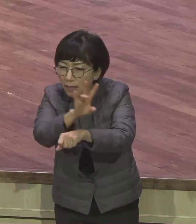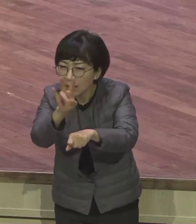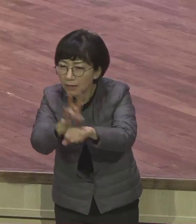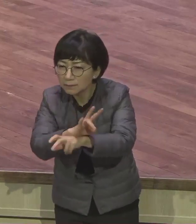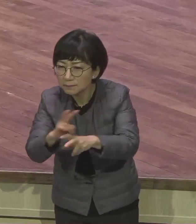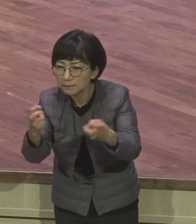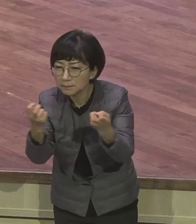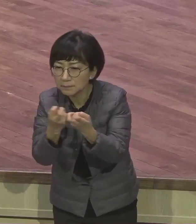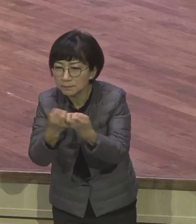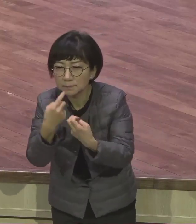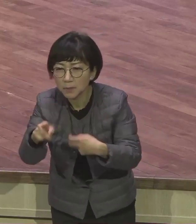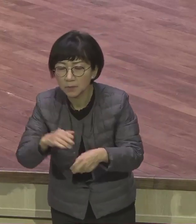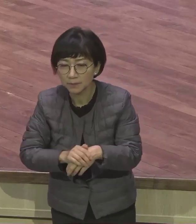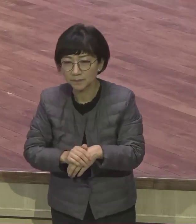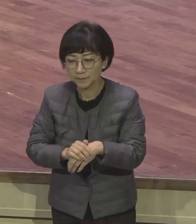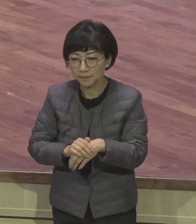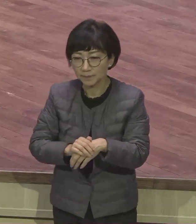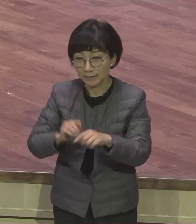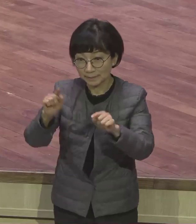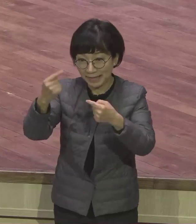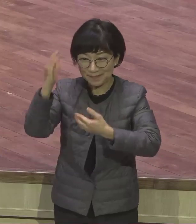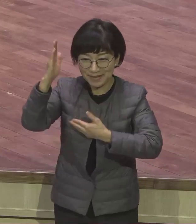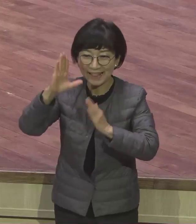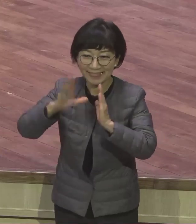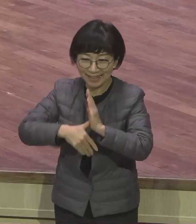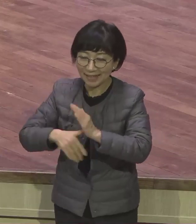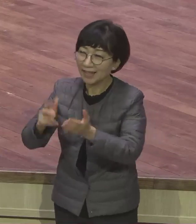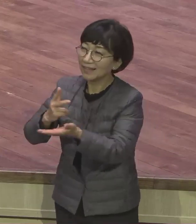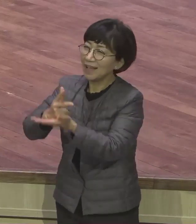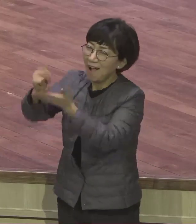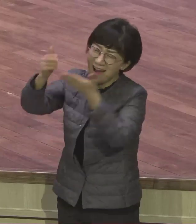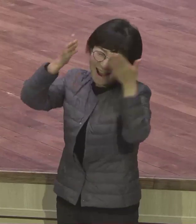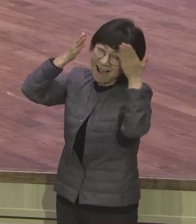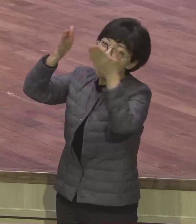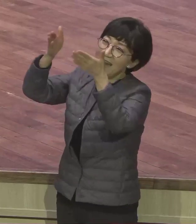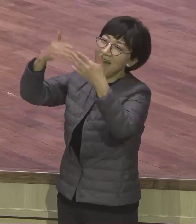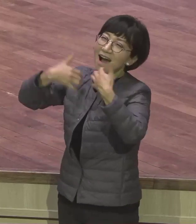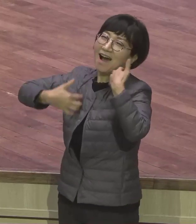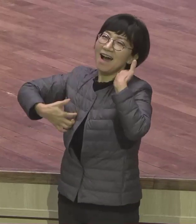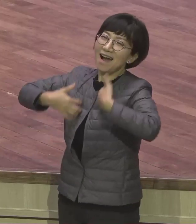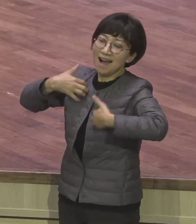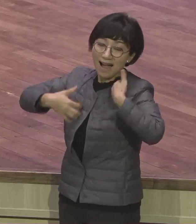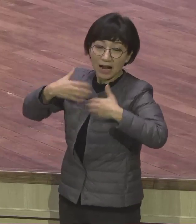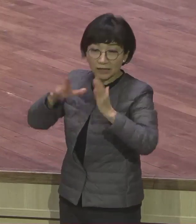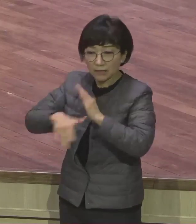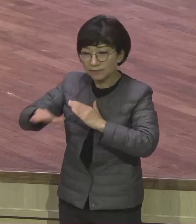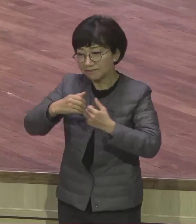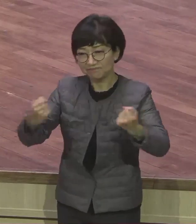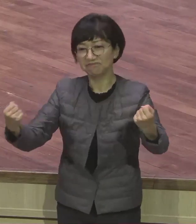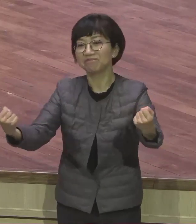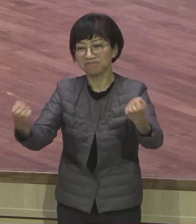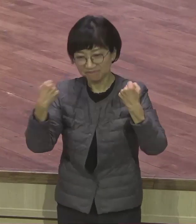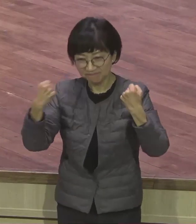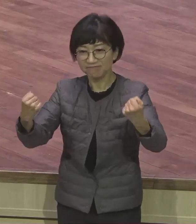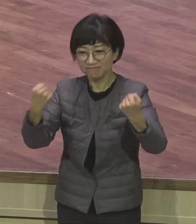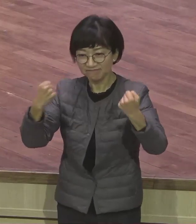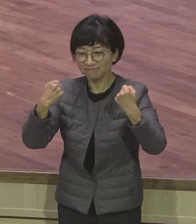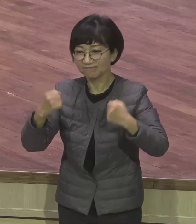여호와로 인하여 기뻐하는 것이 너의 힘이니라 여호와로 인하여